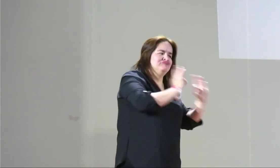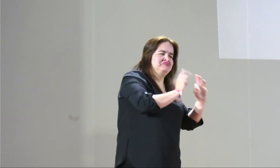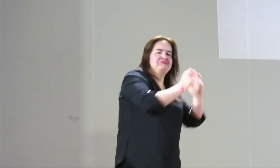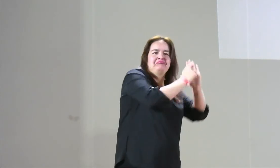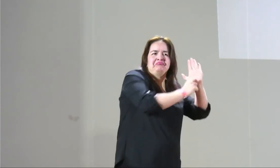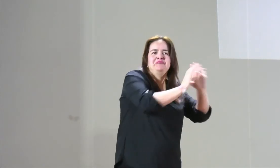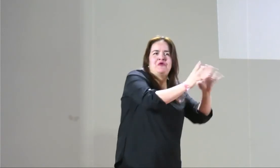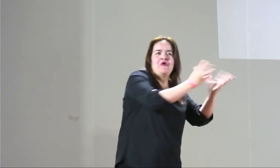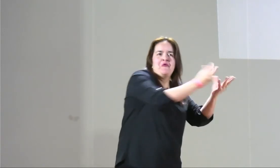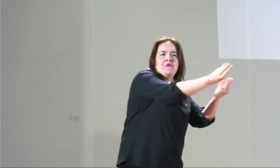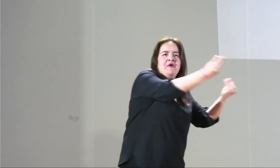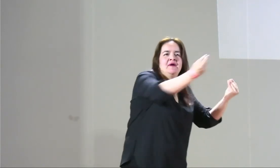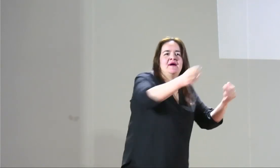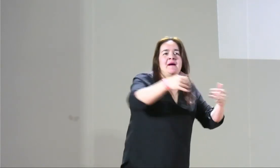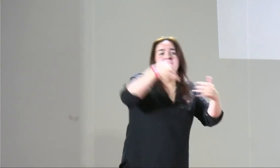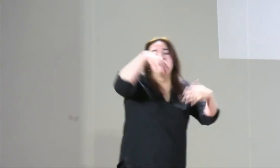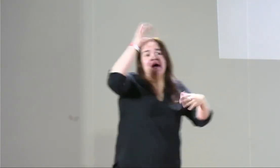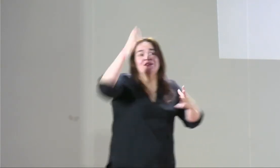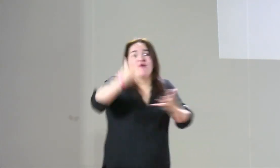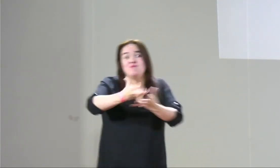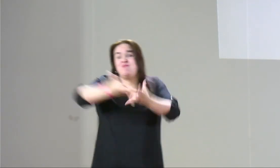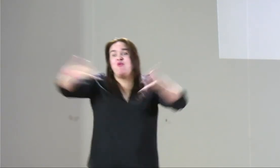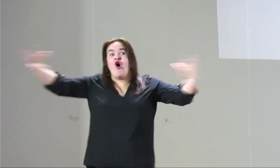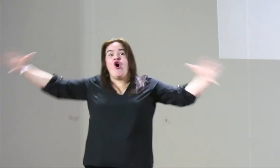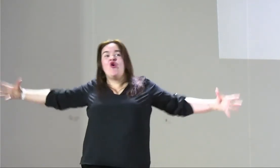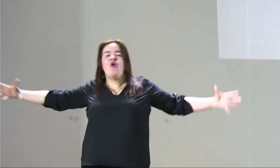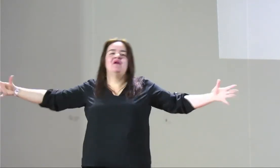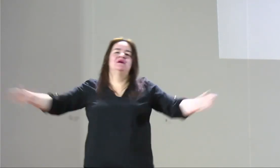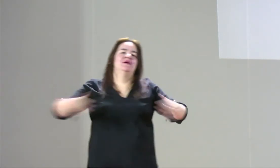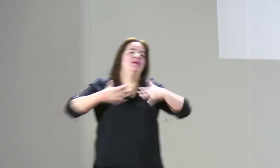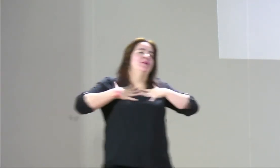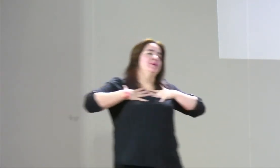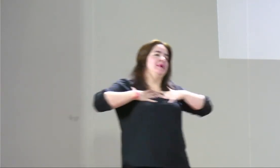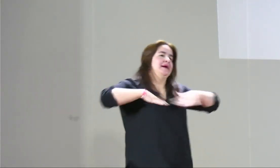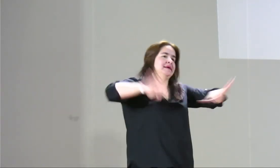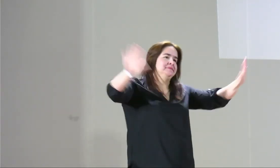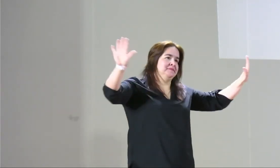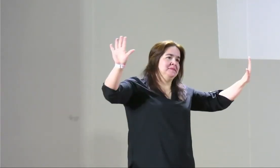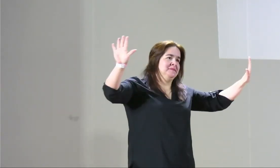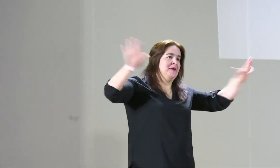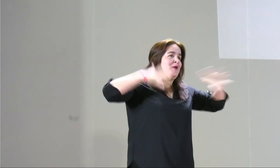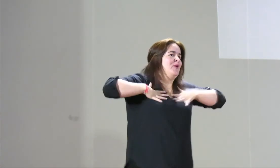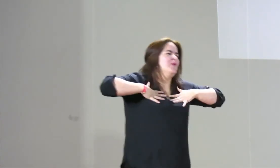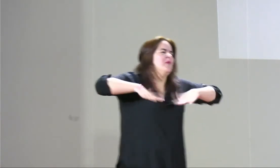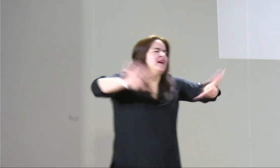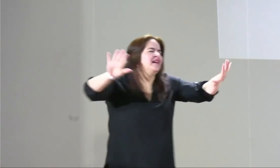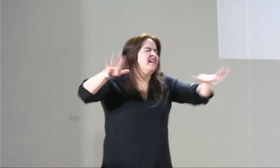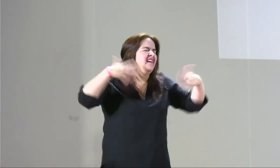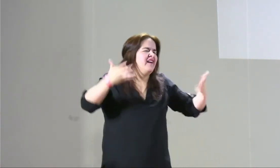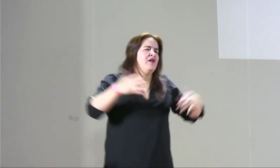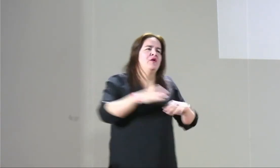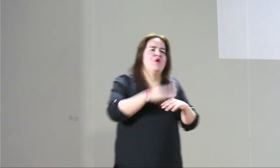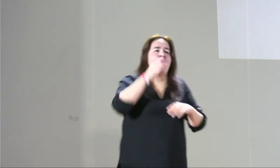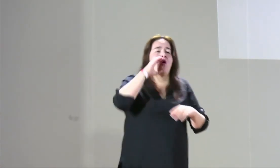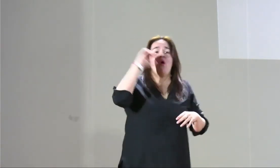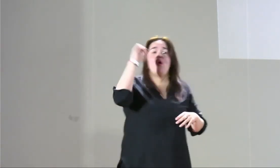y hay doctrinas que dicen que deben estar en igualdad de condiciones tanto los hombres como las mujeres. Pero, hay otras que dicen no